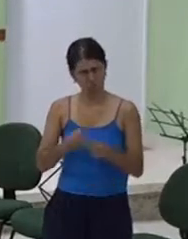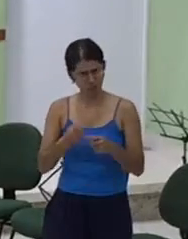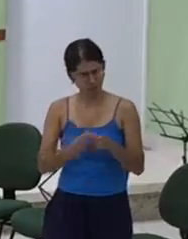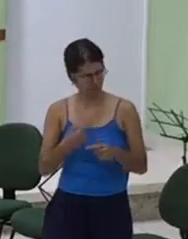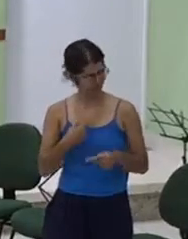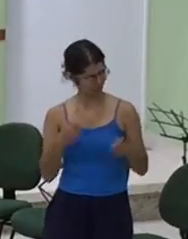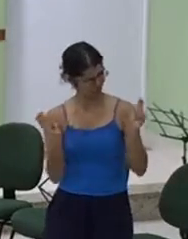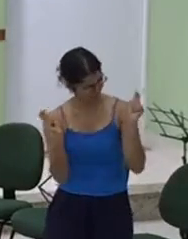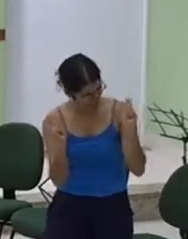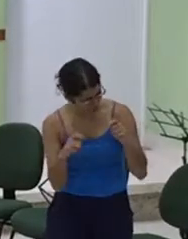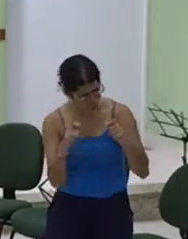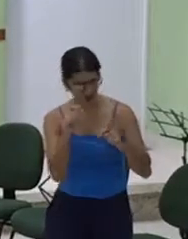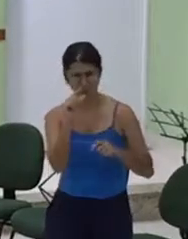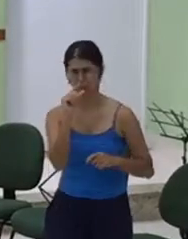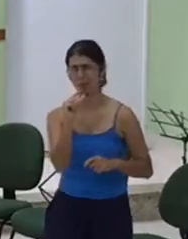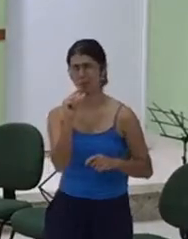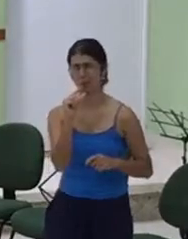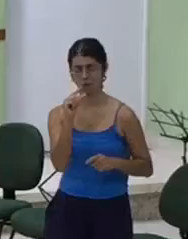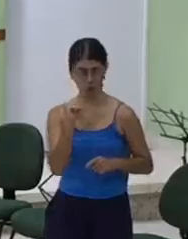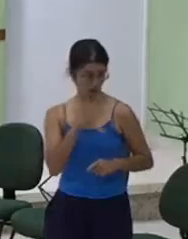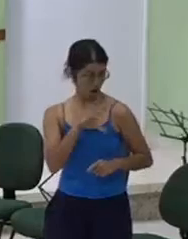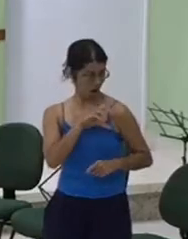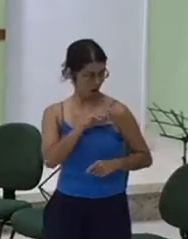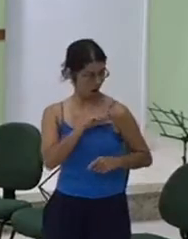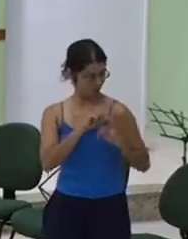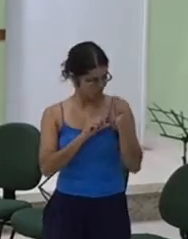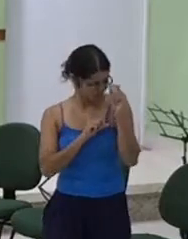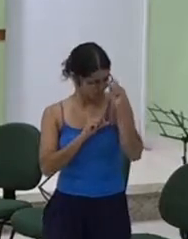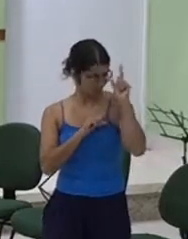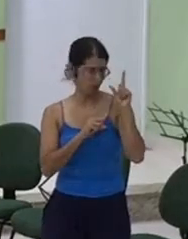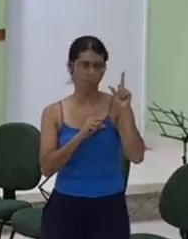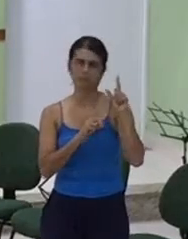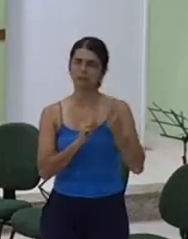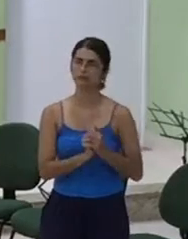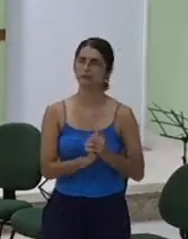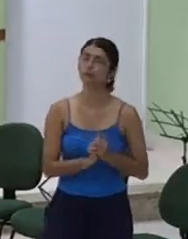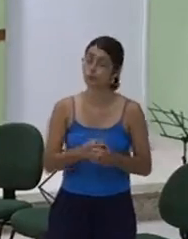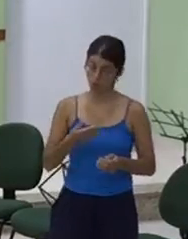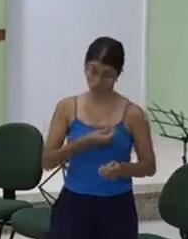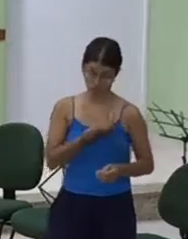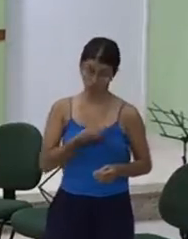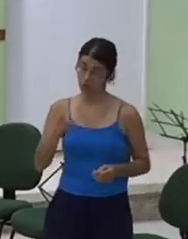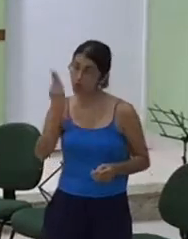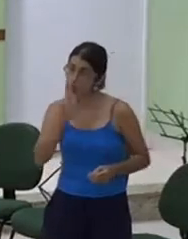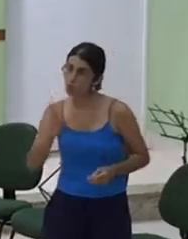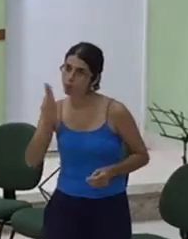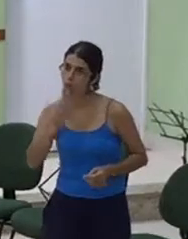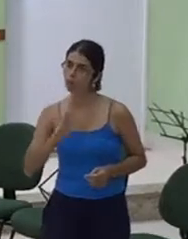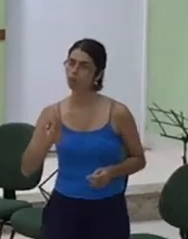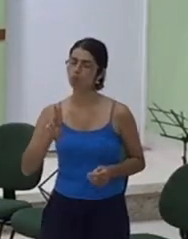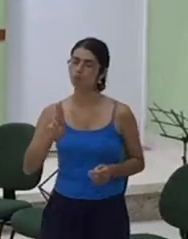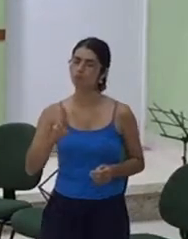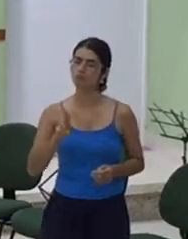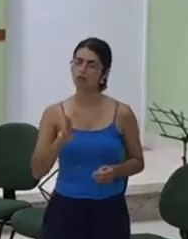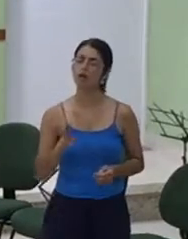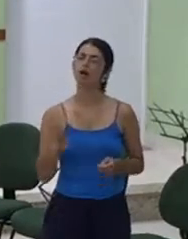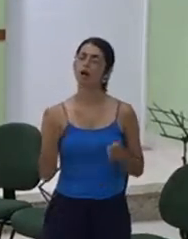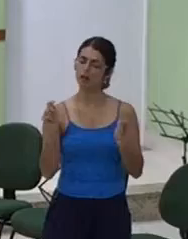nós o amor. Usa-nos, Senhor, como fonte de caminhamento e de esperança